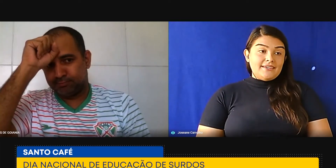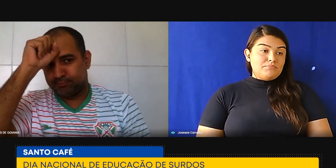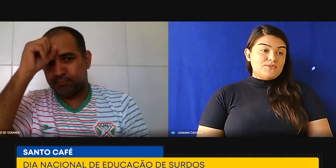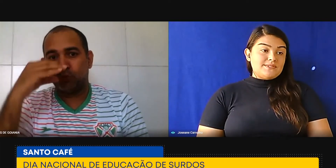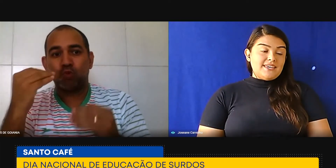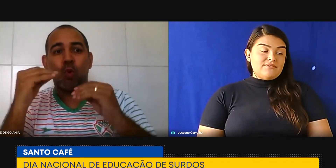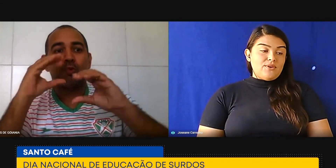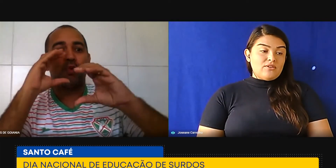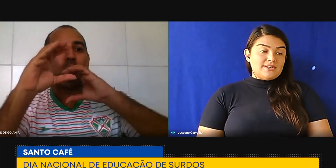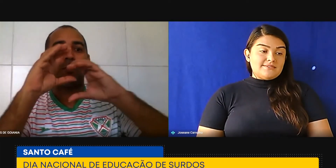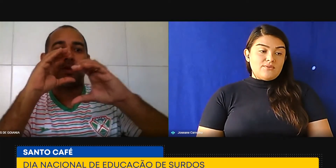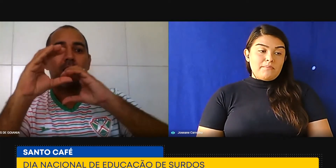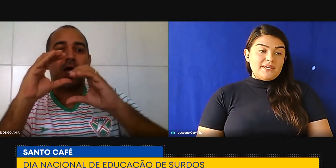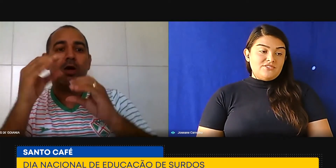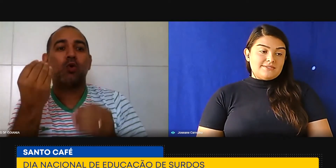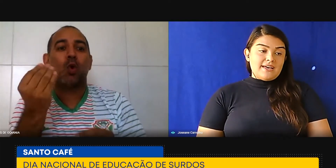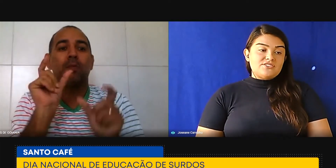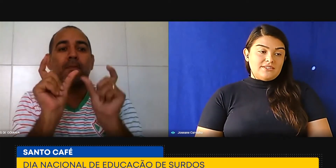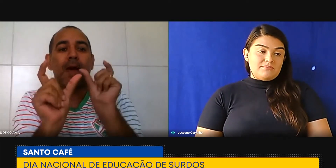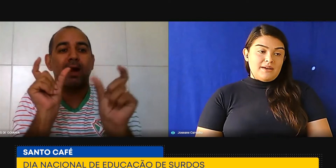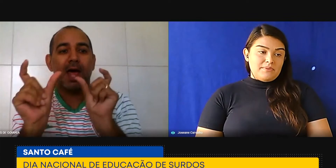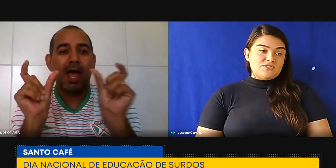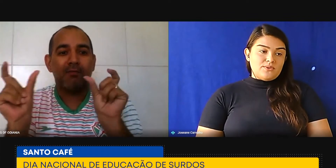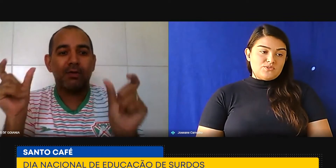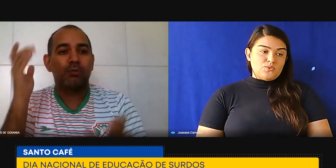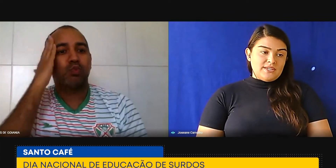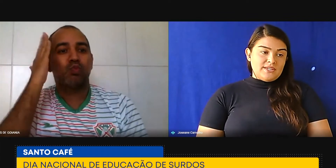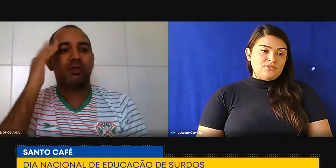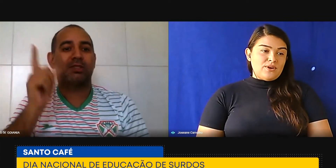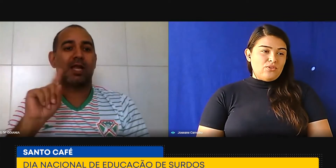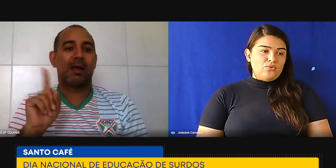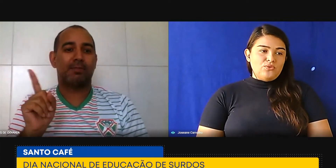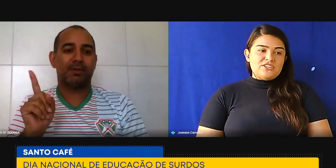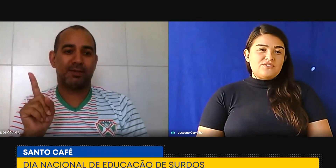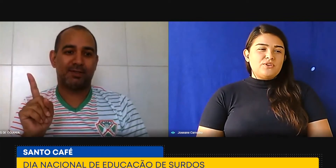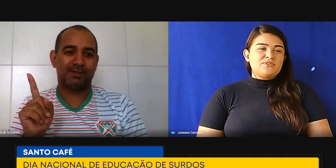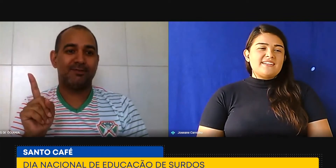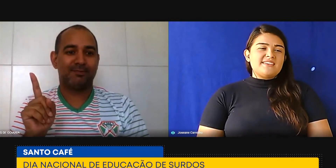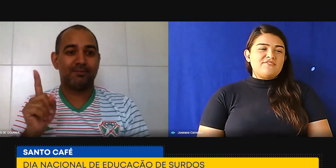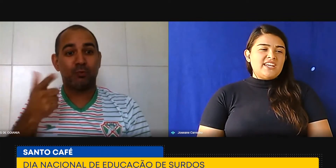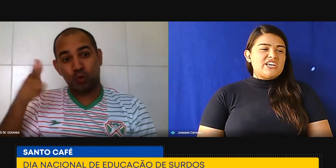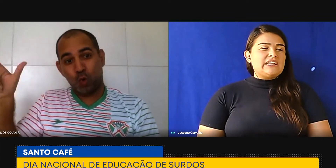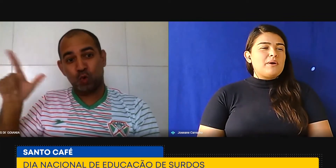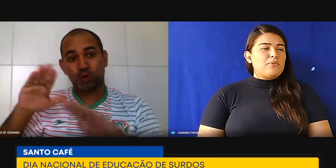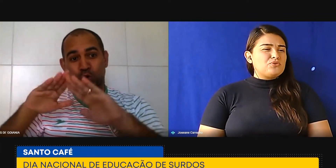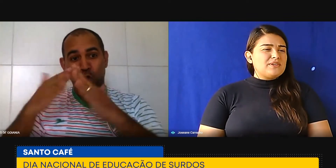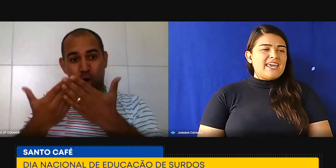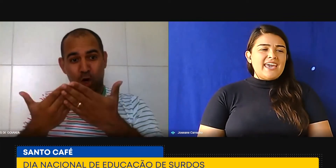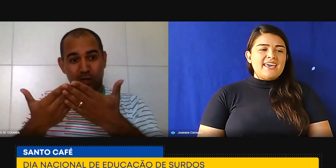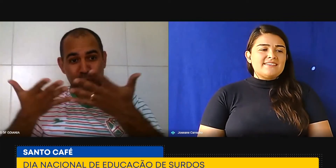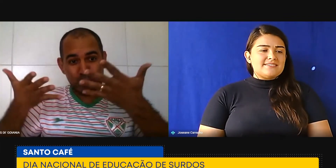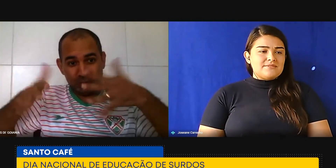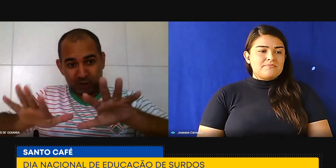era impossível acontecer o aprendizagem da pessoa surda, do aluno, as dificuldades referentes à língua portuguesa.